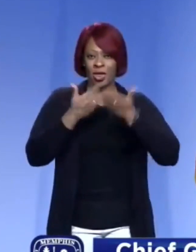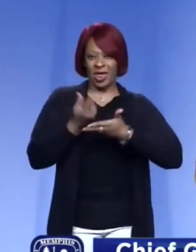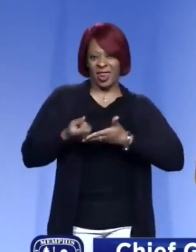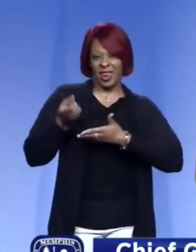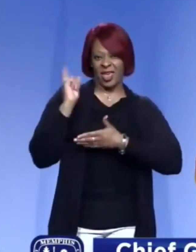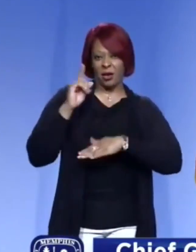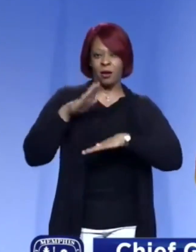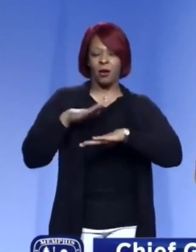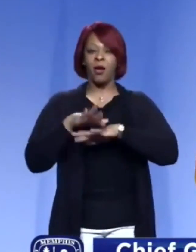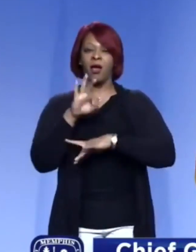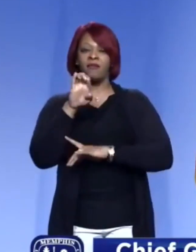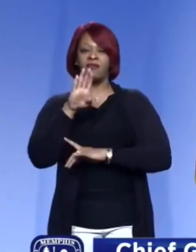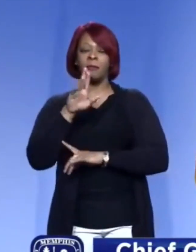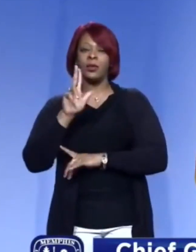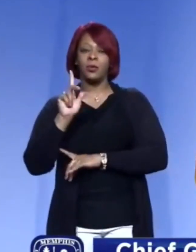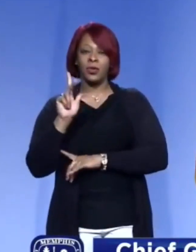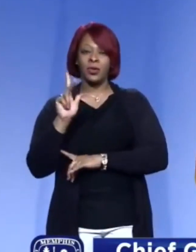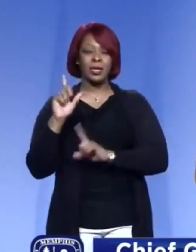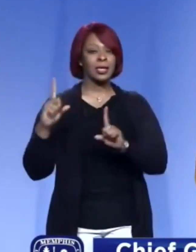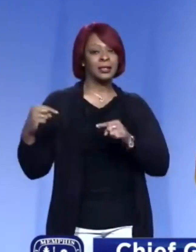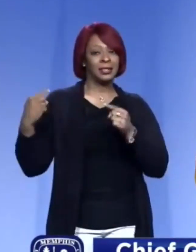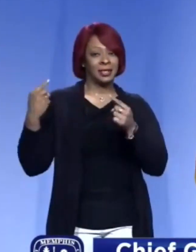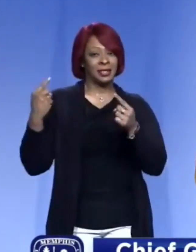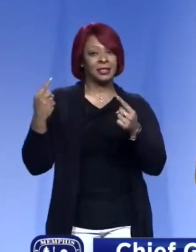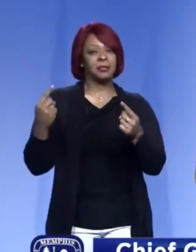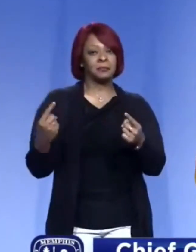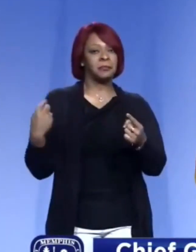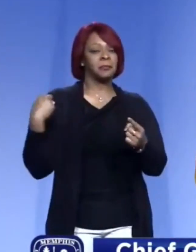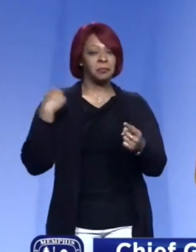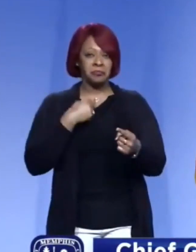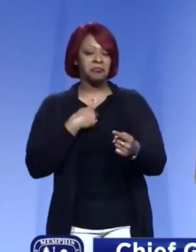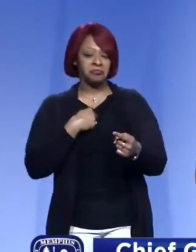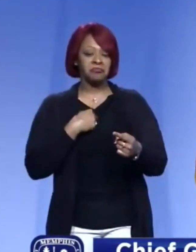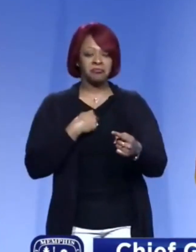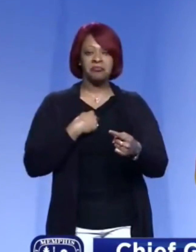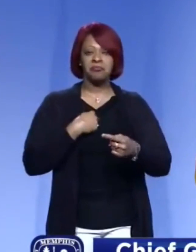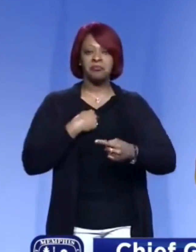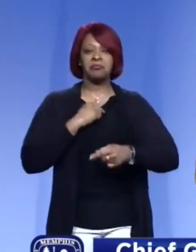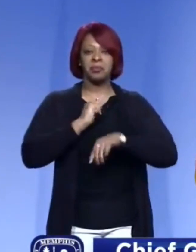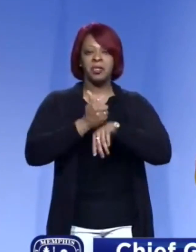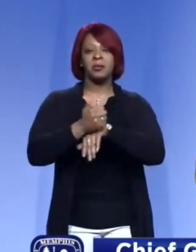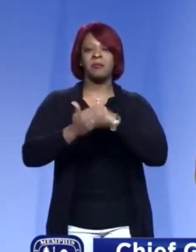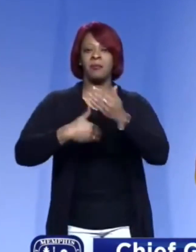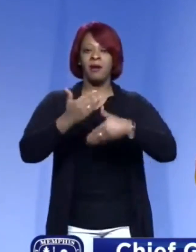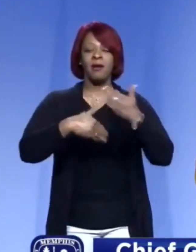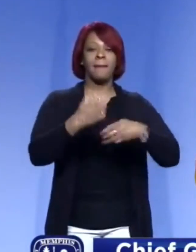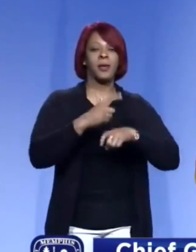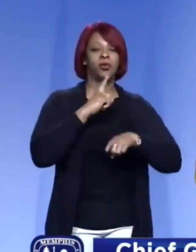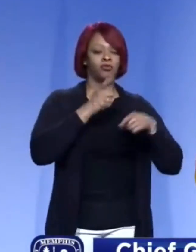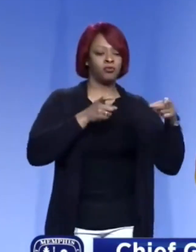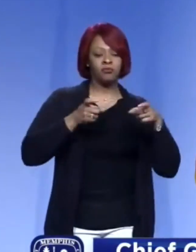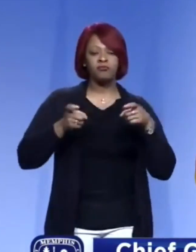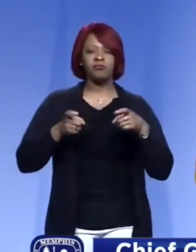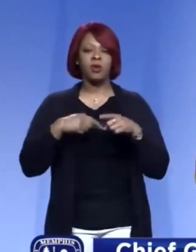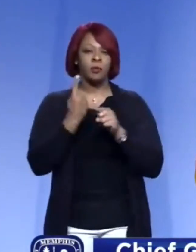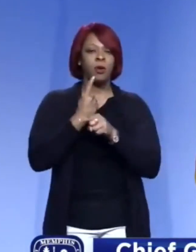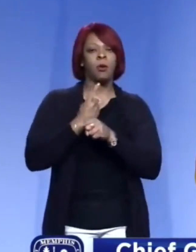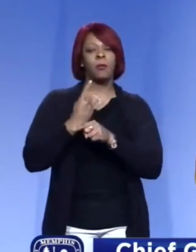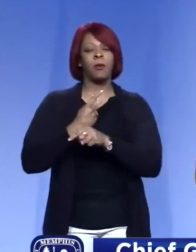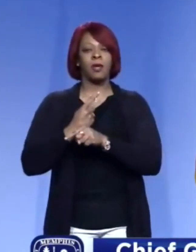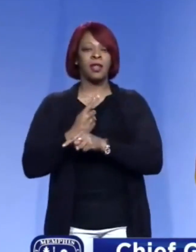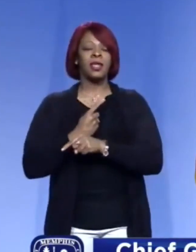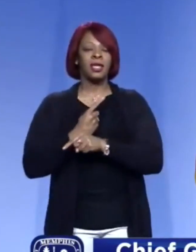pasada, el día 23 de febrero, y desde entonces hemos estado implementando muchos procesos para asegurarnos de que